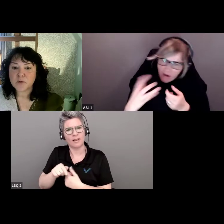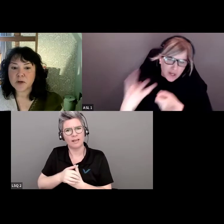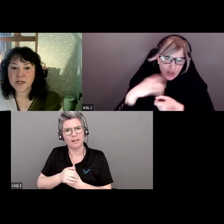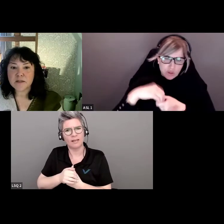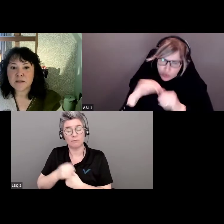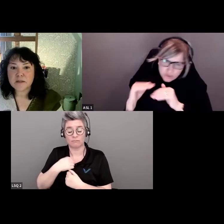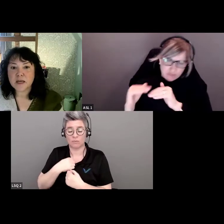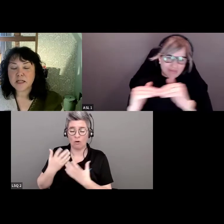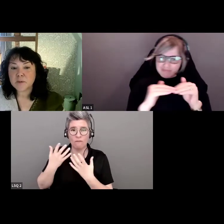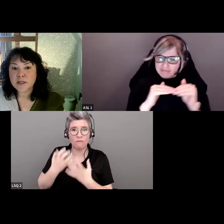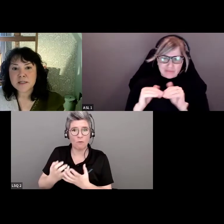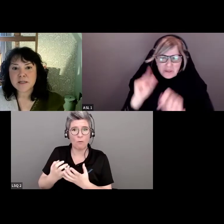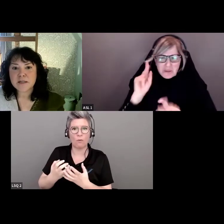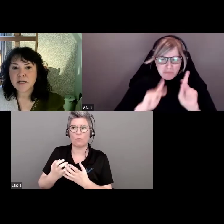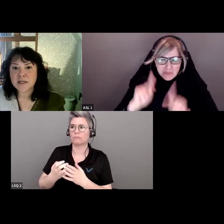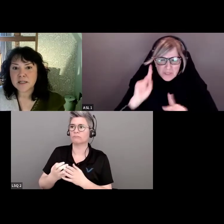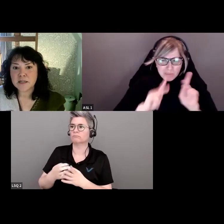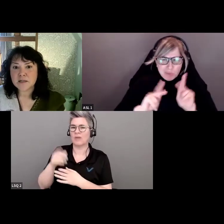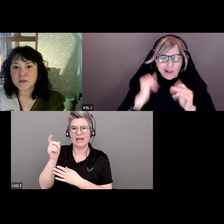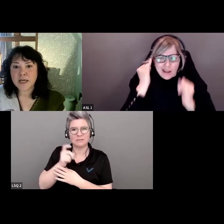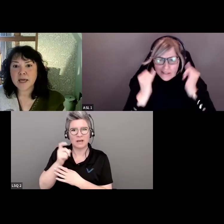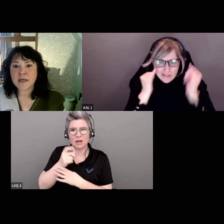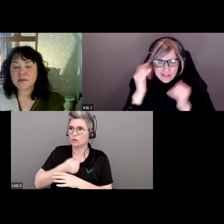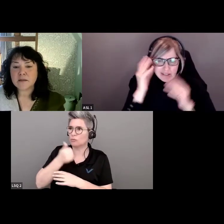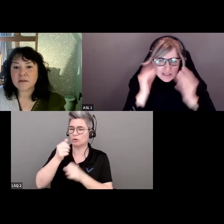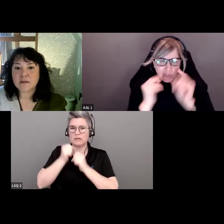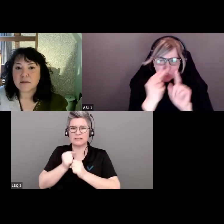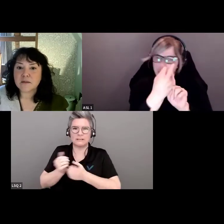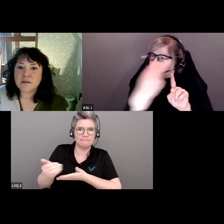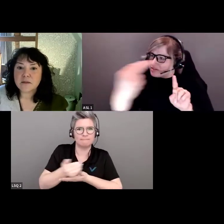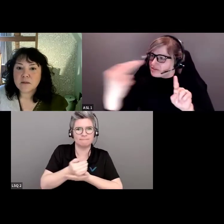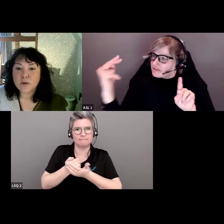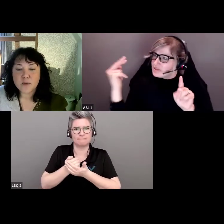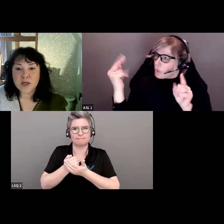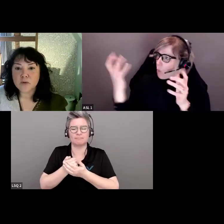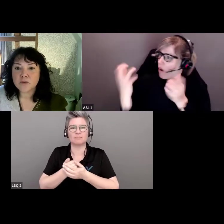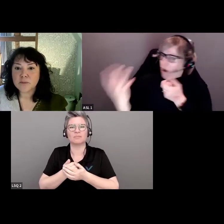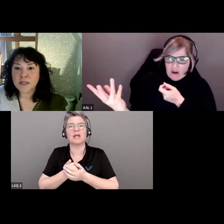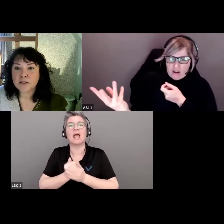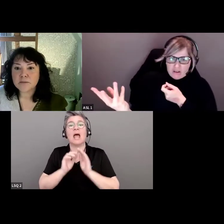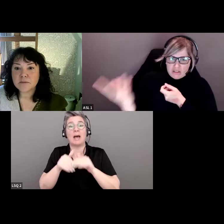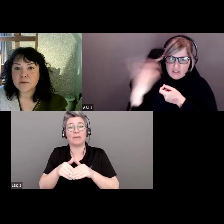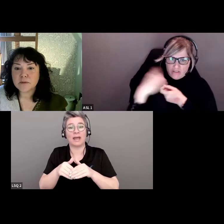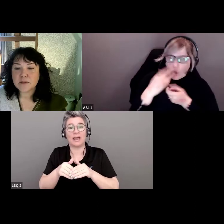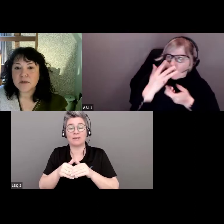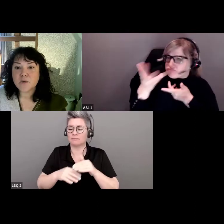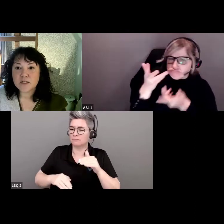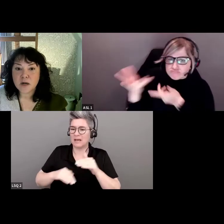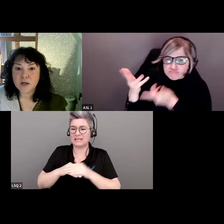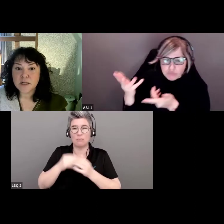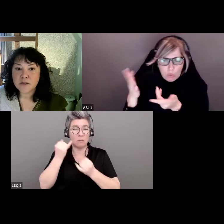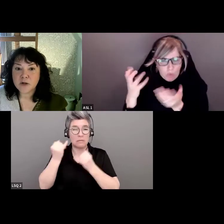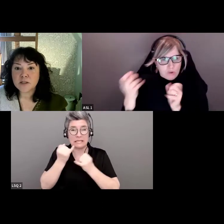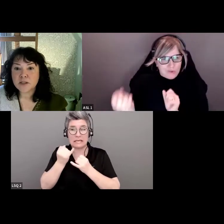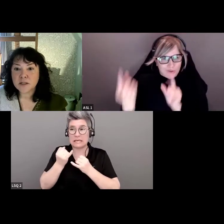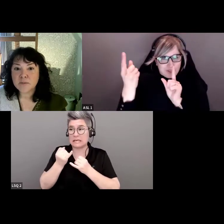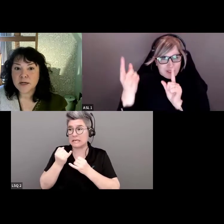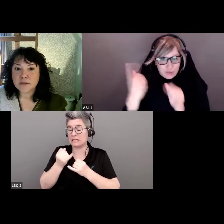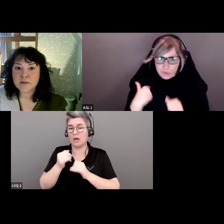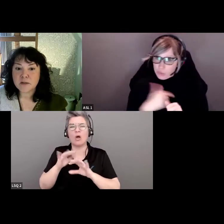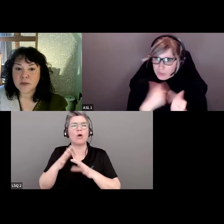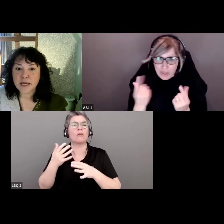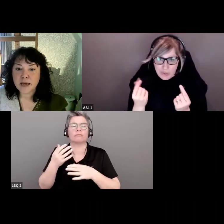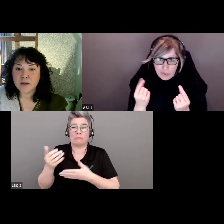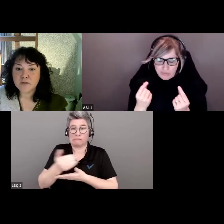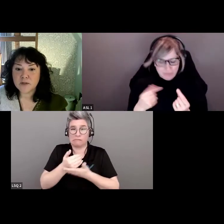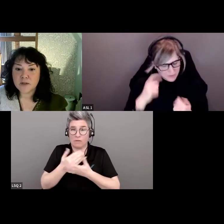capter autant d'expériences que possible et faire la collecte d'un maximum d'idées. Que faire dorénavant?